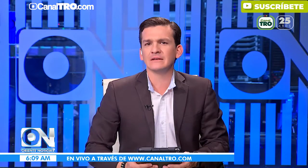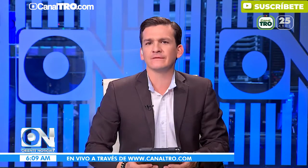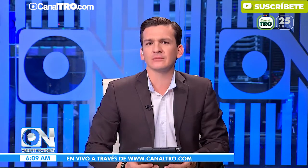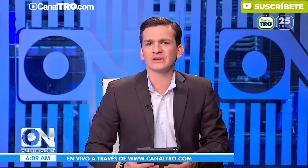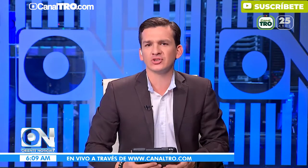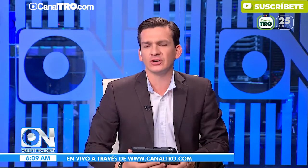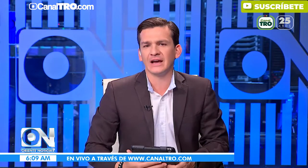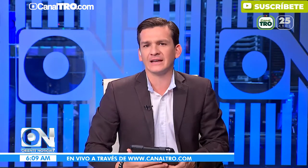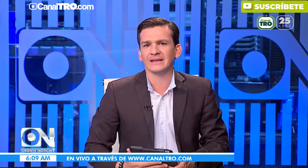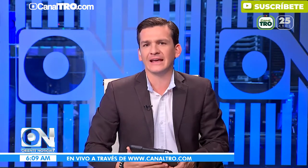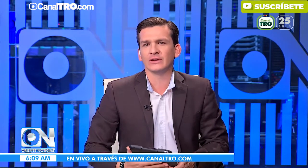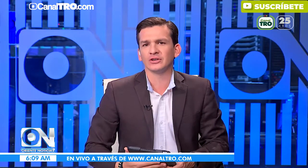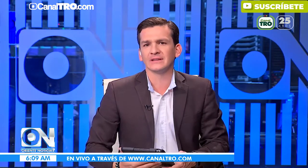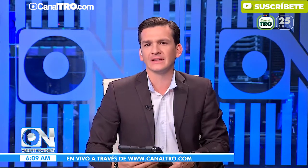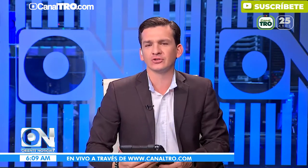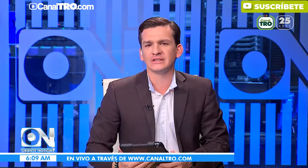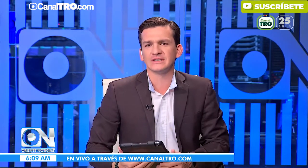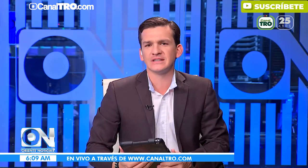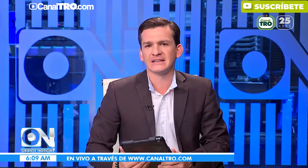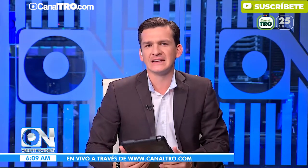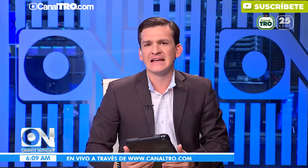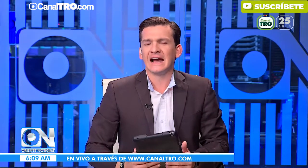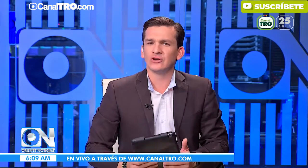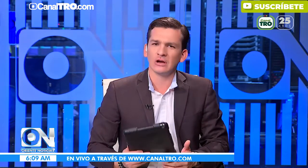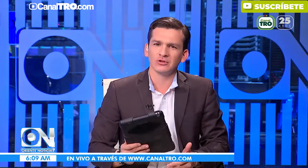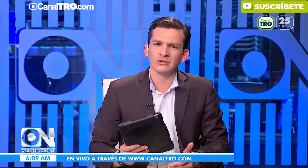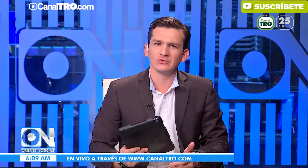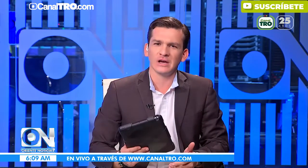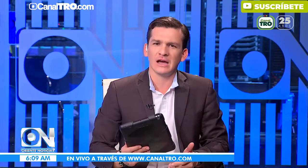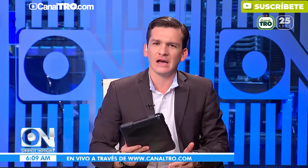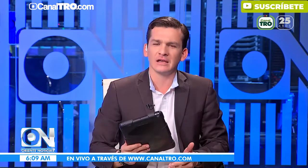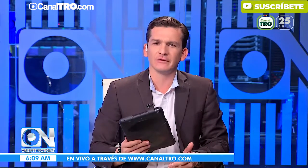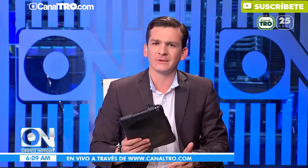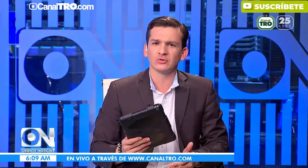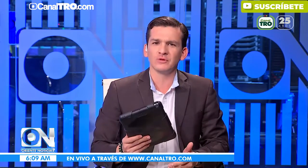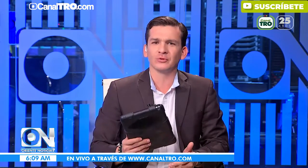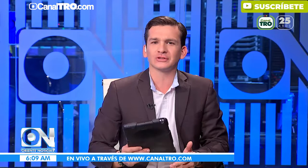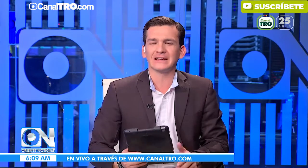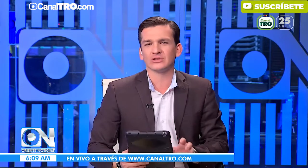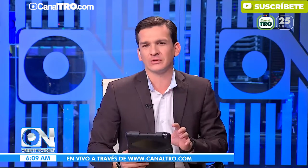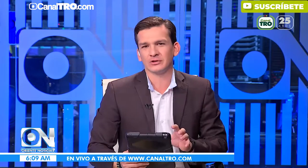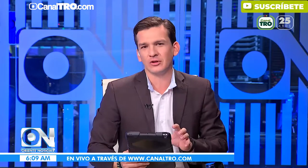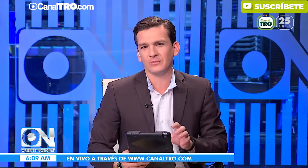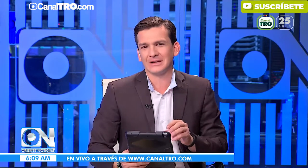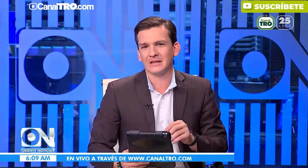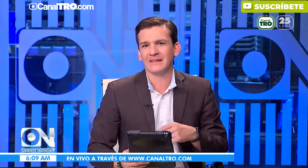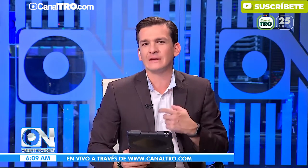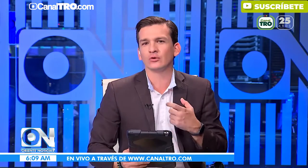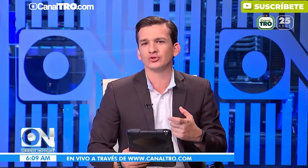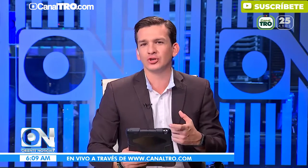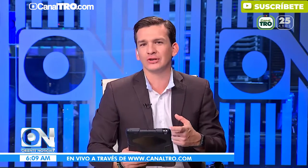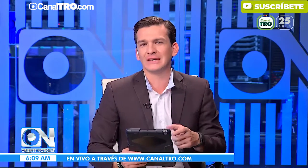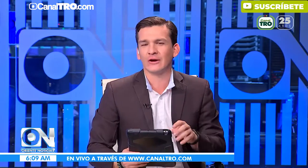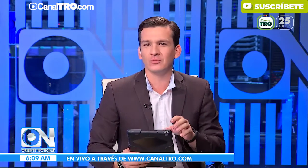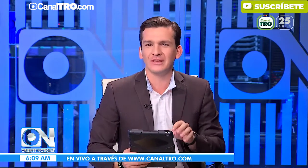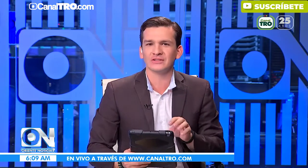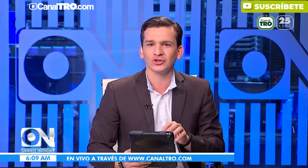información aquí en Oriente Noticias. Hay una información muy importante, sobre todo por el tema de inclusión. La comunidad